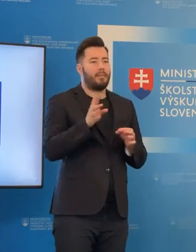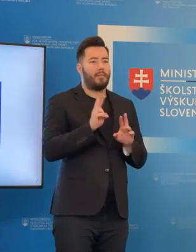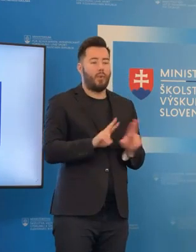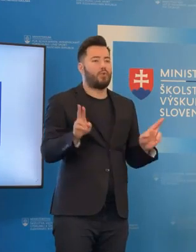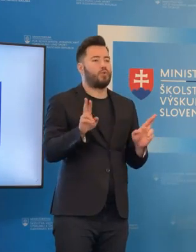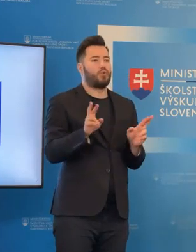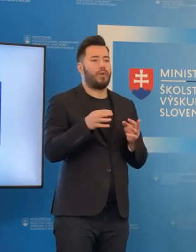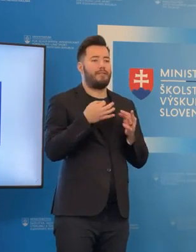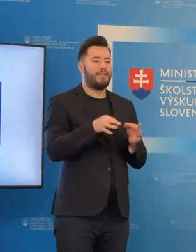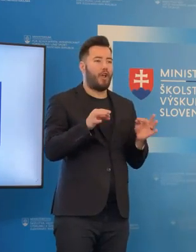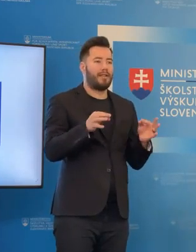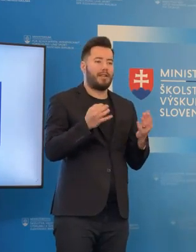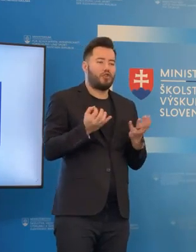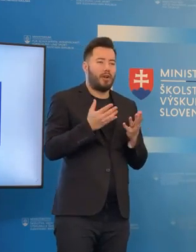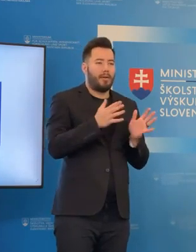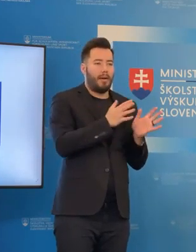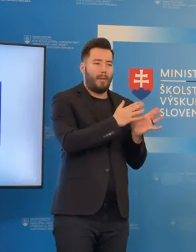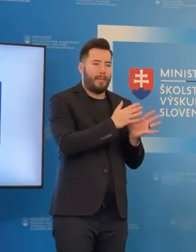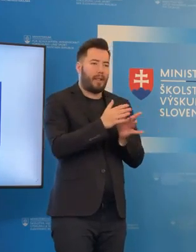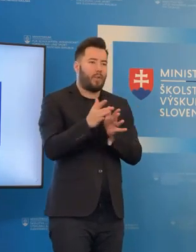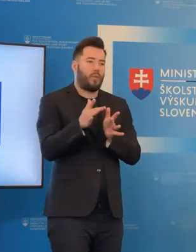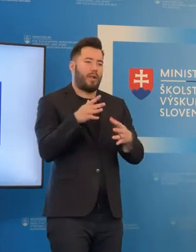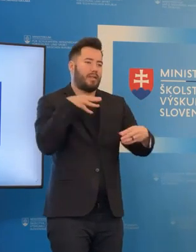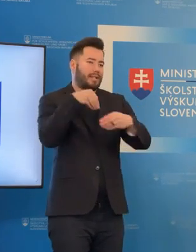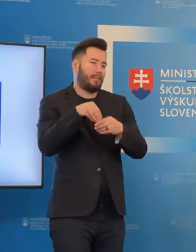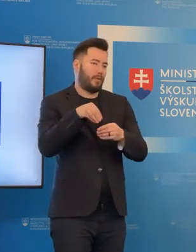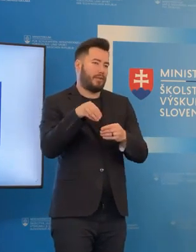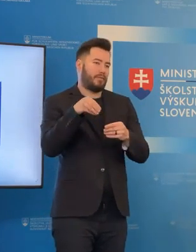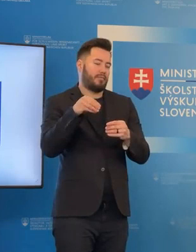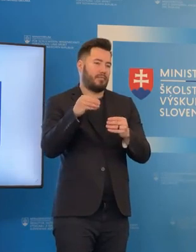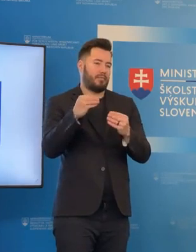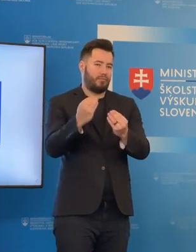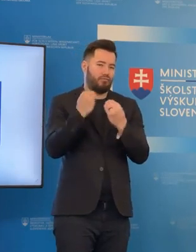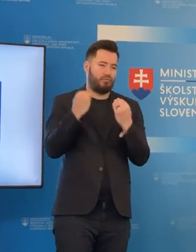zapojiť jednak do výučby.